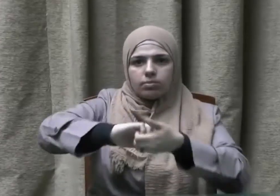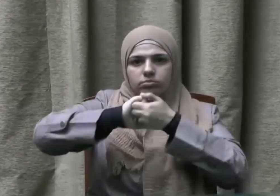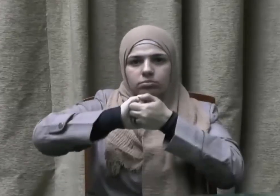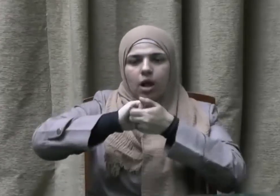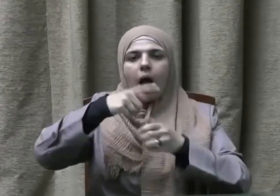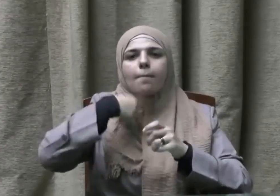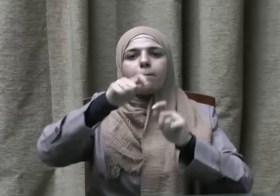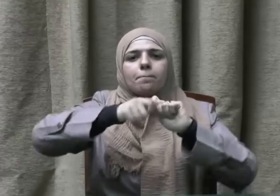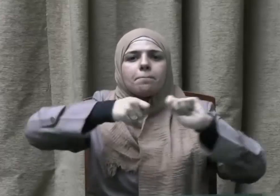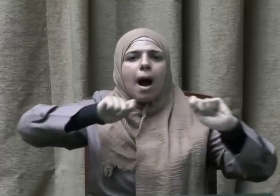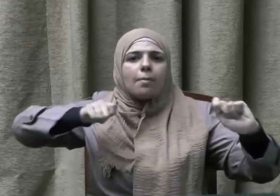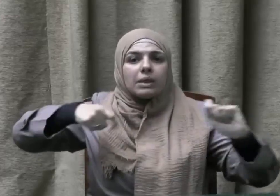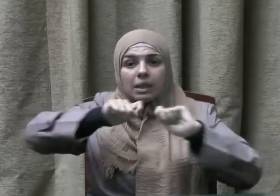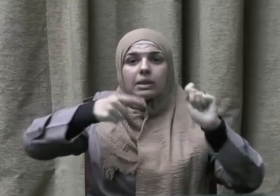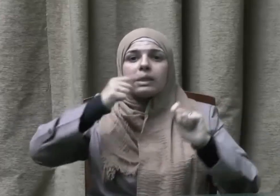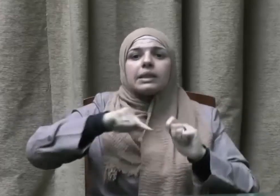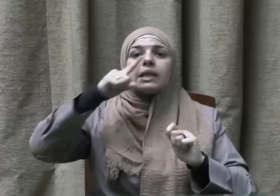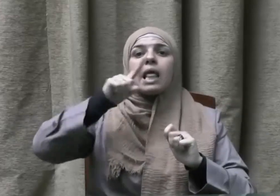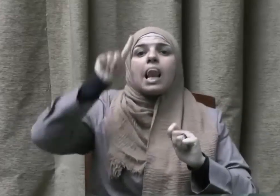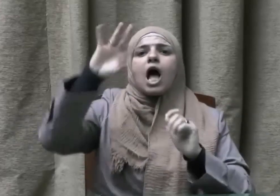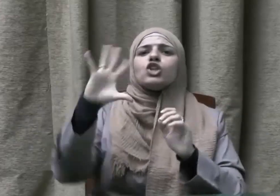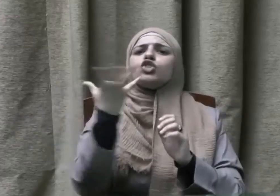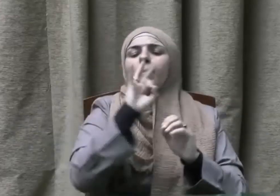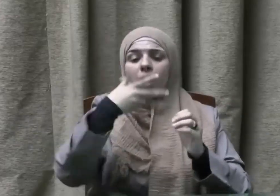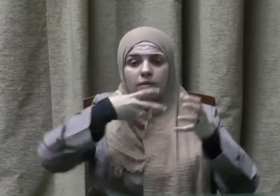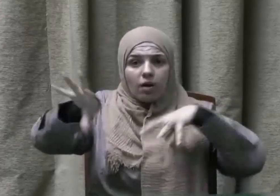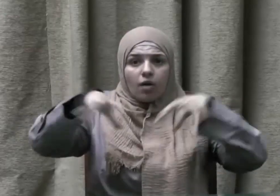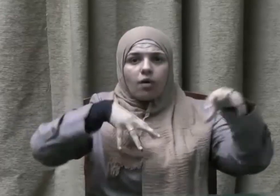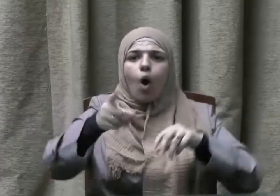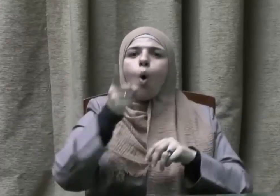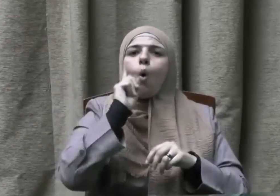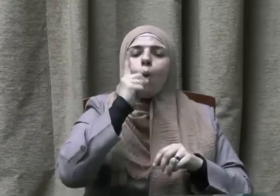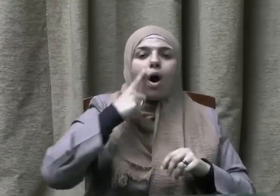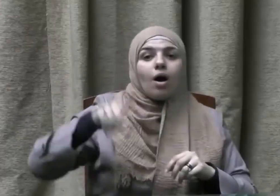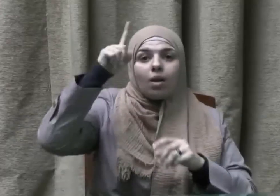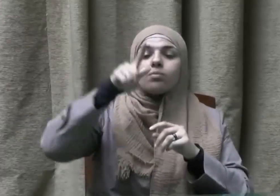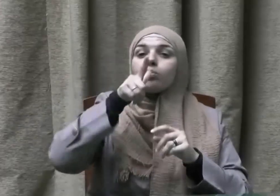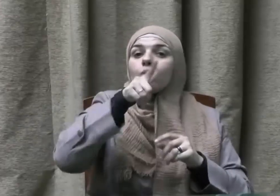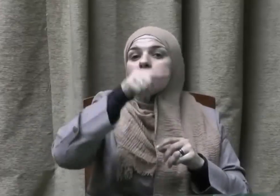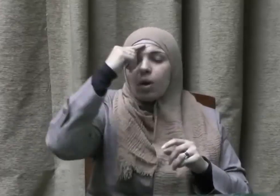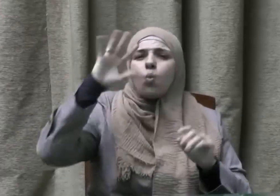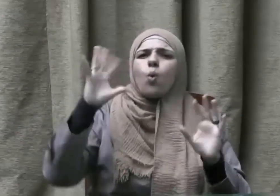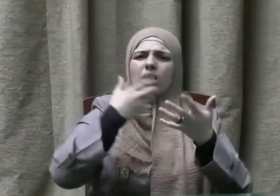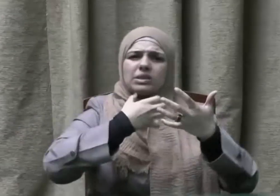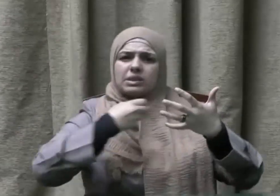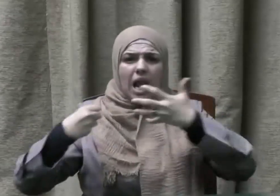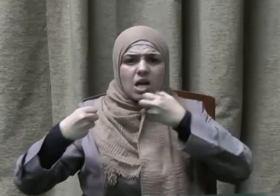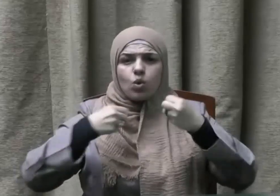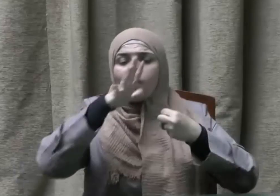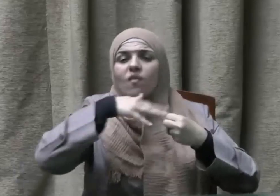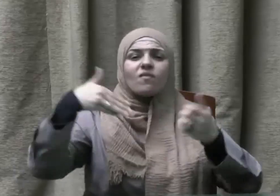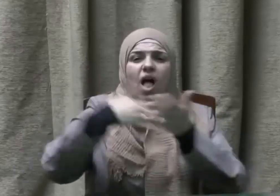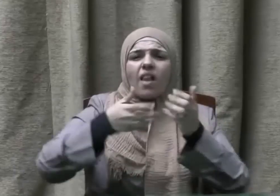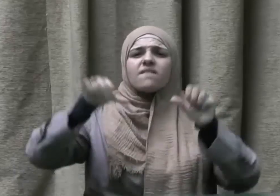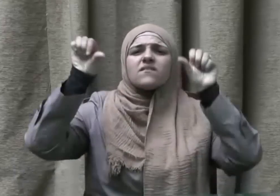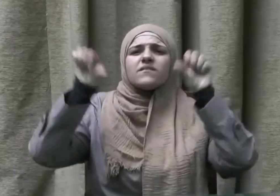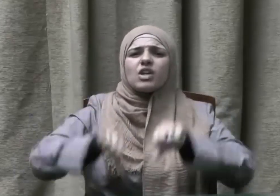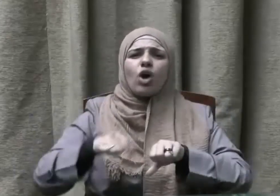الله لطيف خبير أقول قولي هذا وأستغفر الله لي ولكم الحمد لله رب العالمين